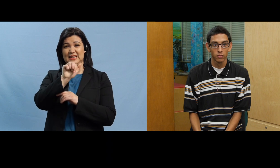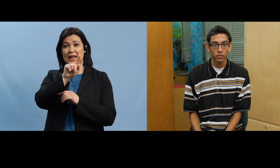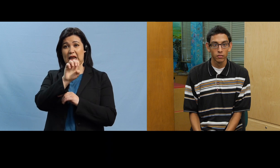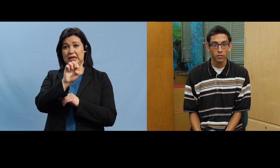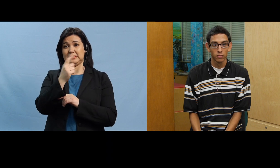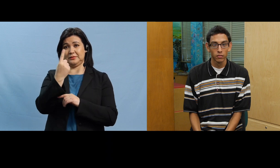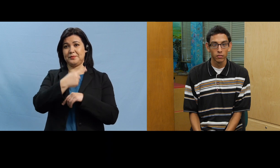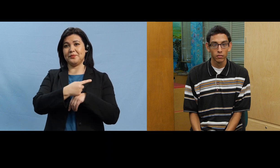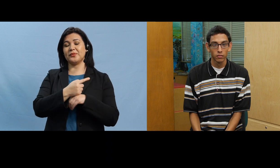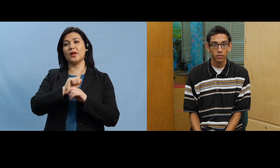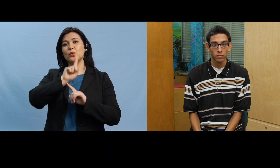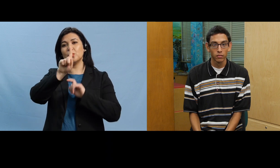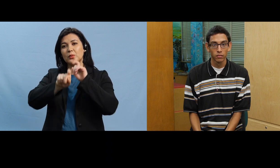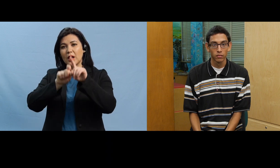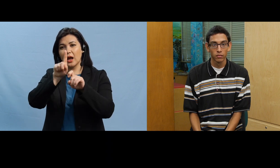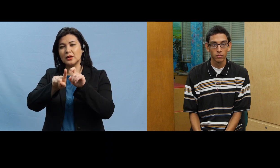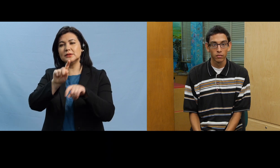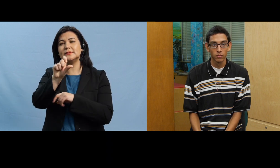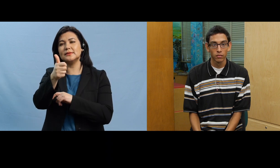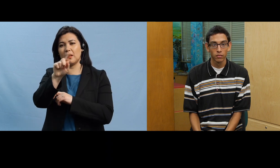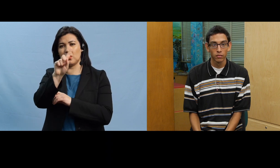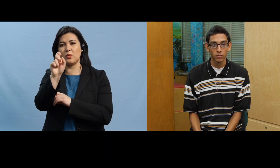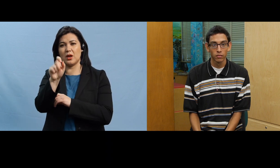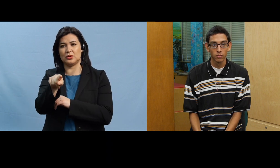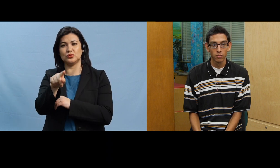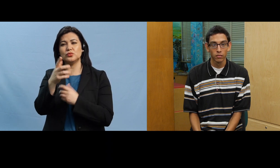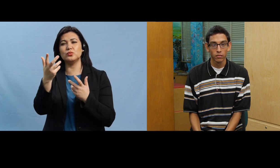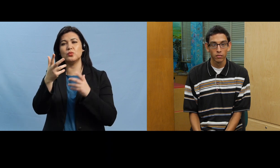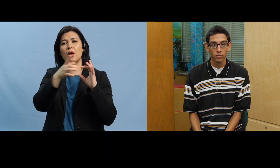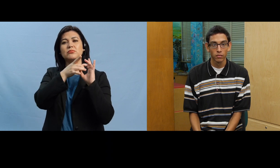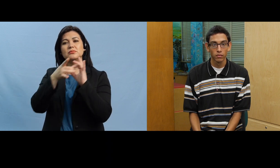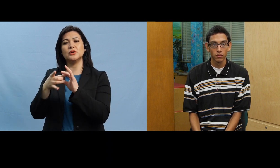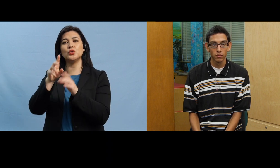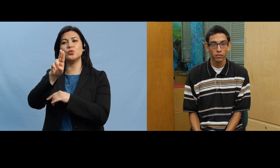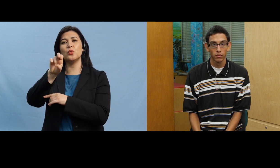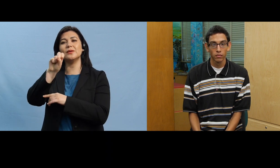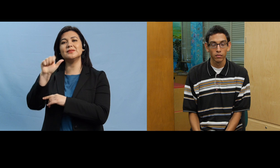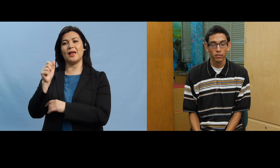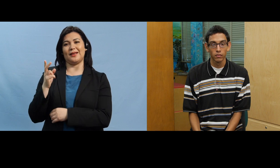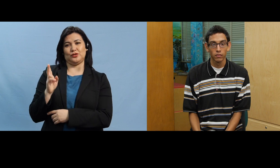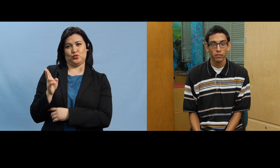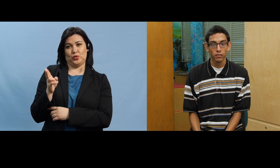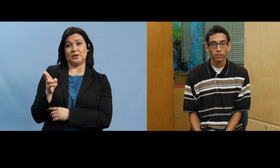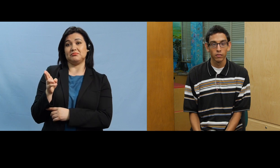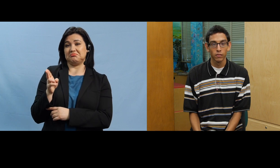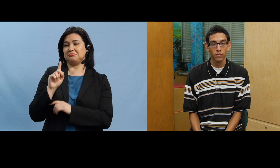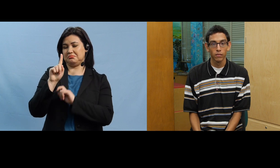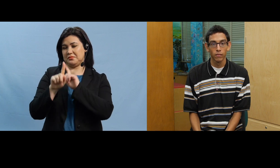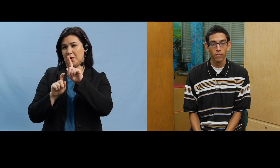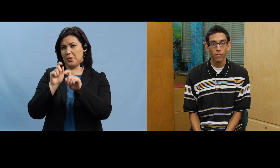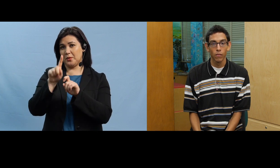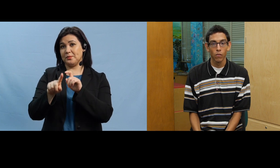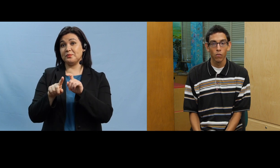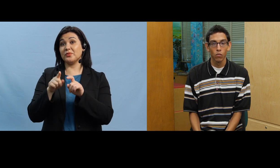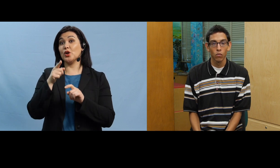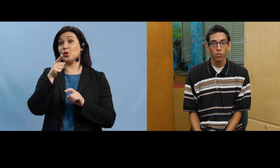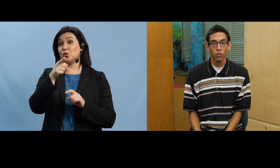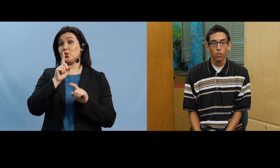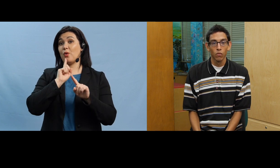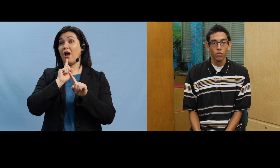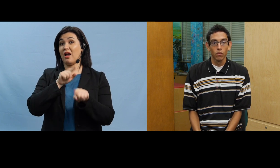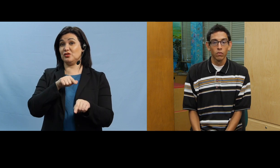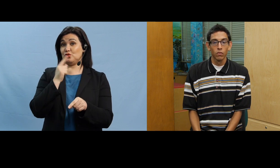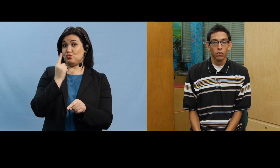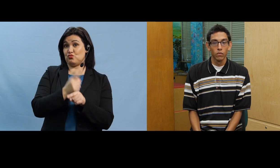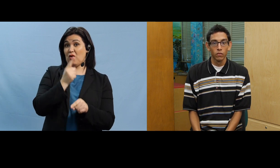10 preguntas esto tiene que ver con la historia de los eeuu entonces si tú preguntas y tú contestas correctamente